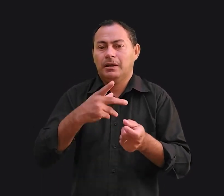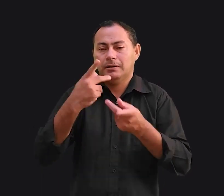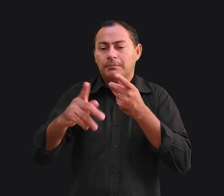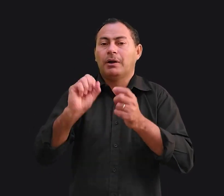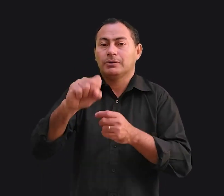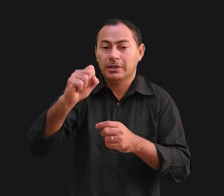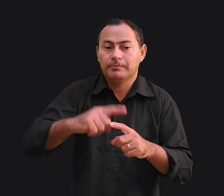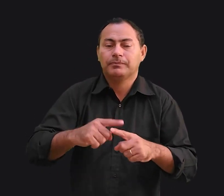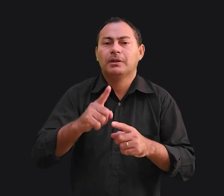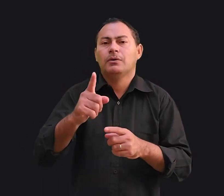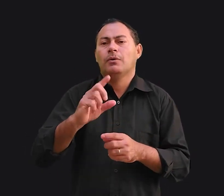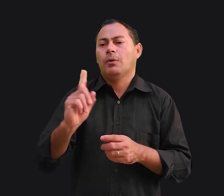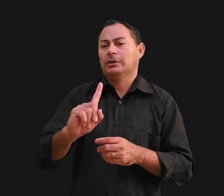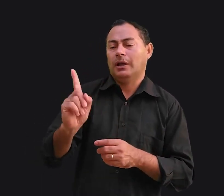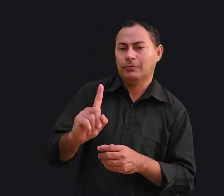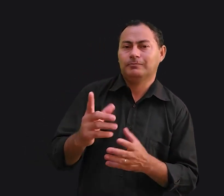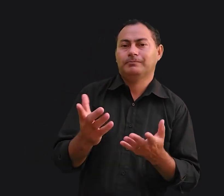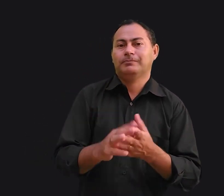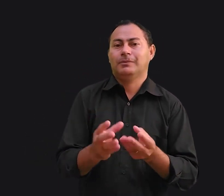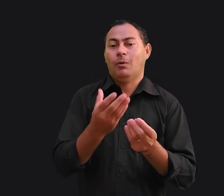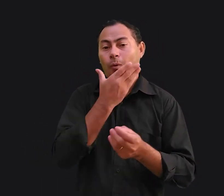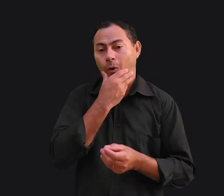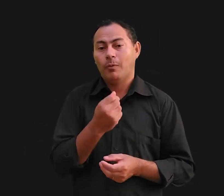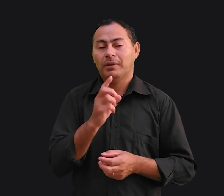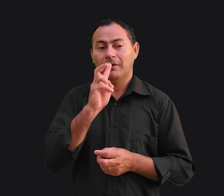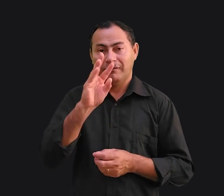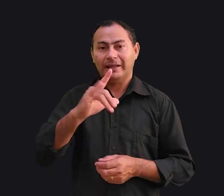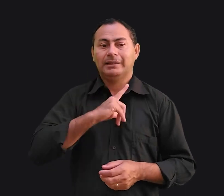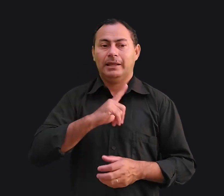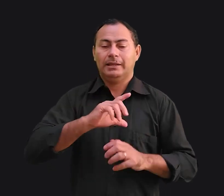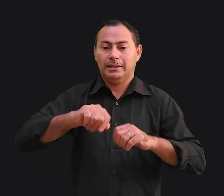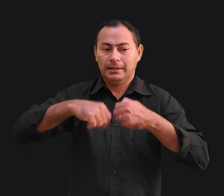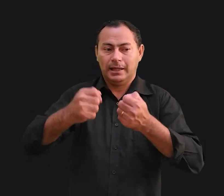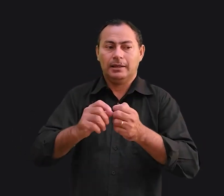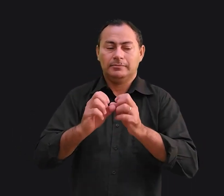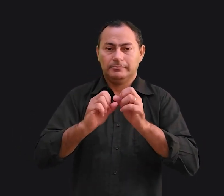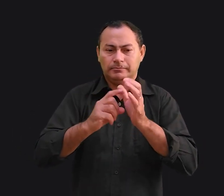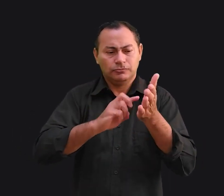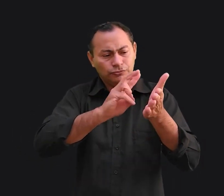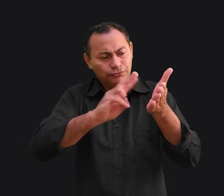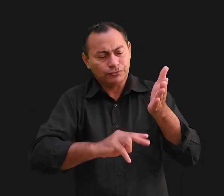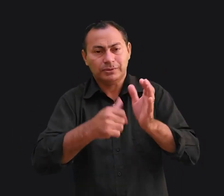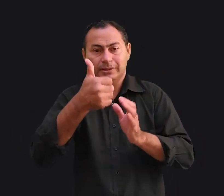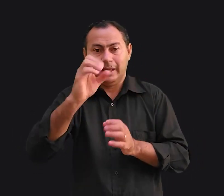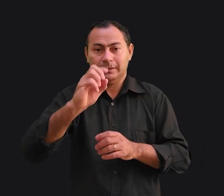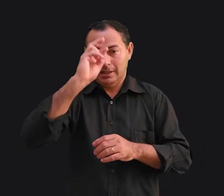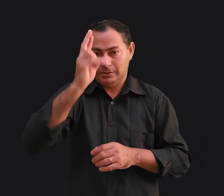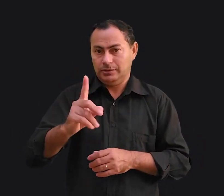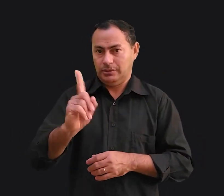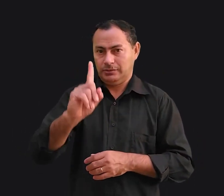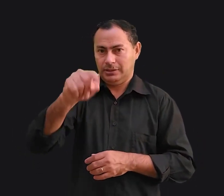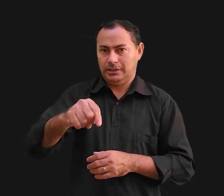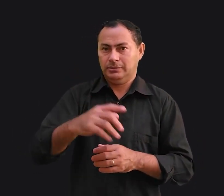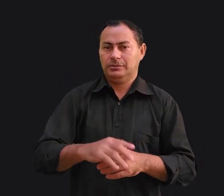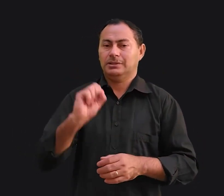um sim. Você terá um não. E com o homem você vai ter que dar uma lista de dez razões para que não seja um sim.